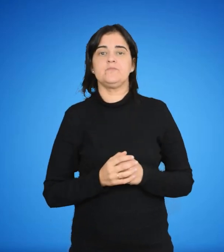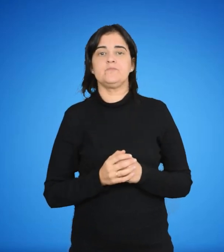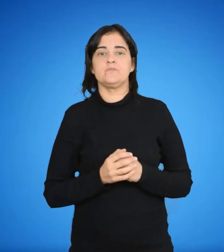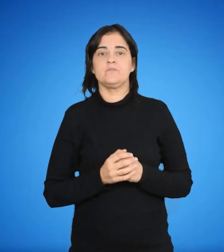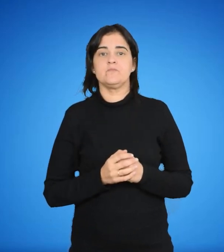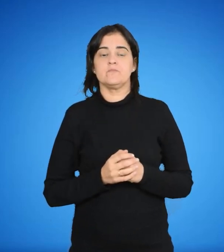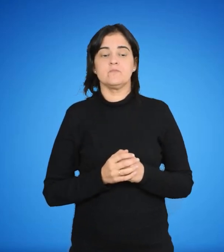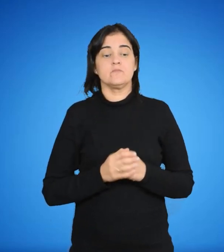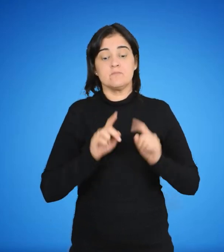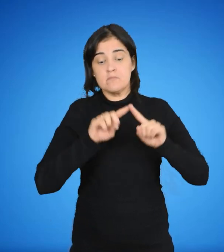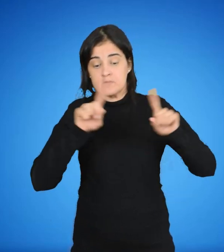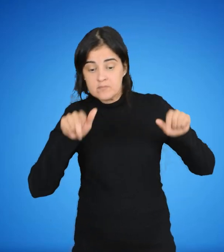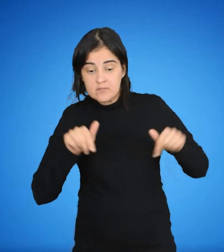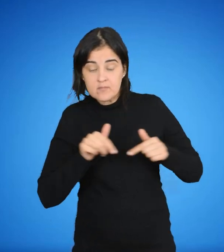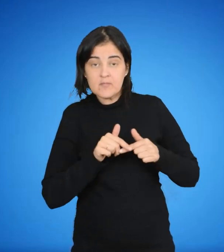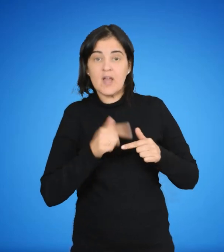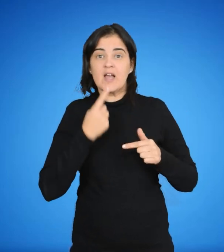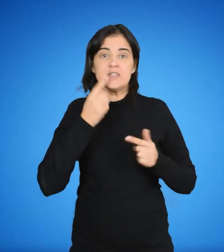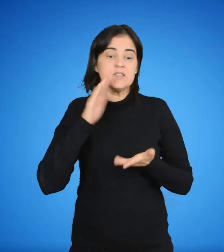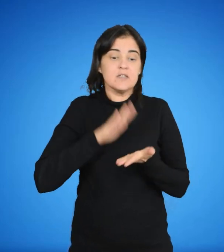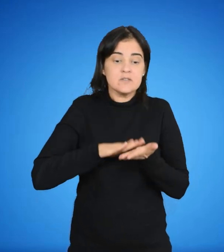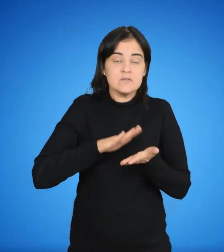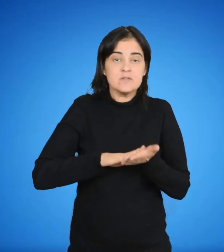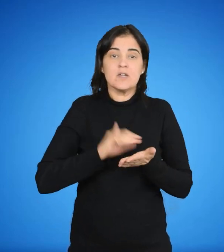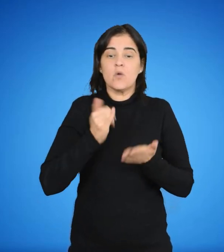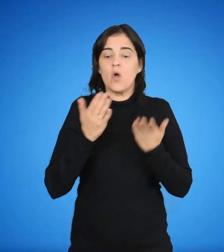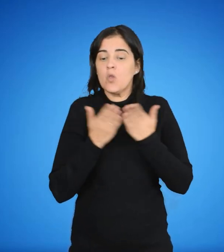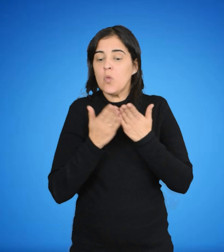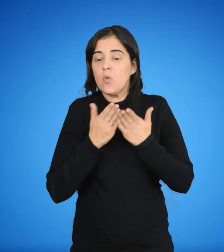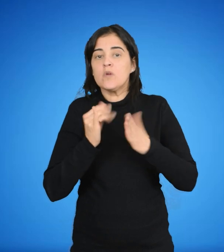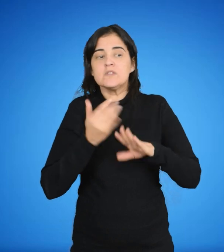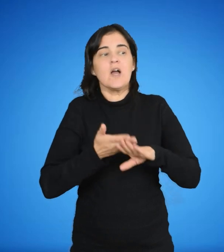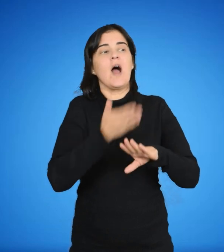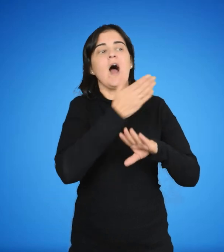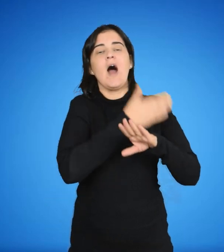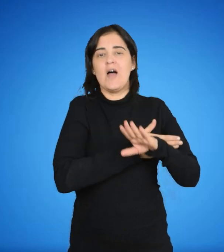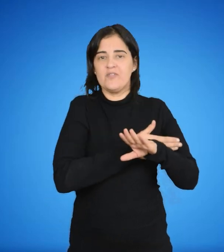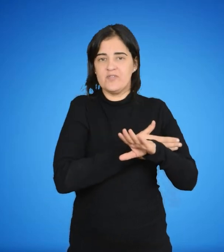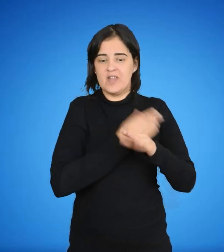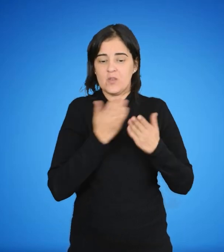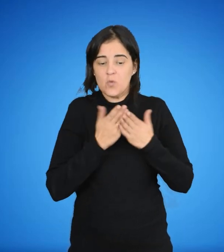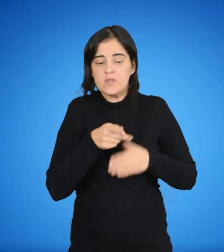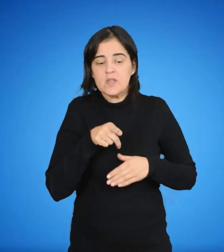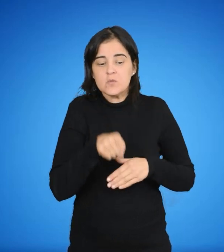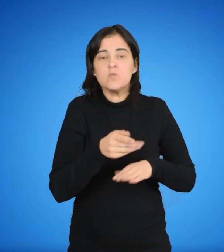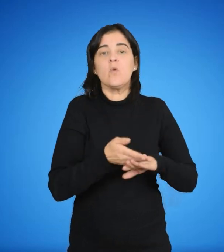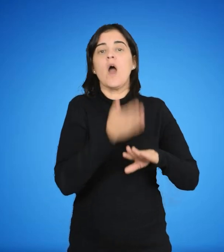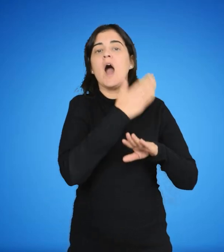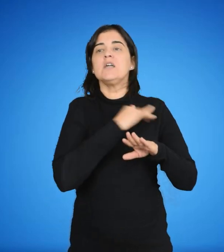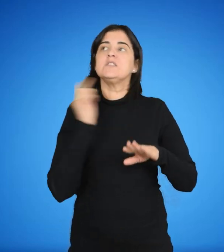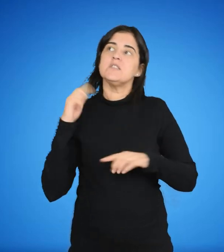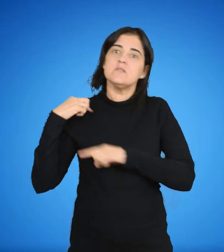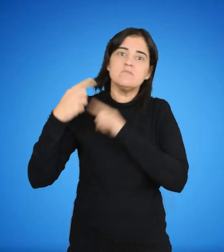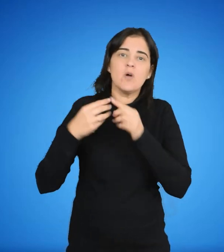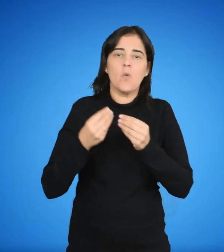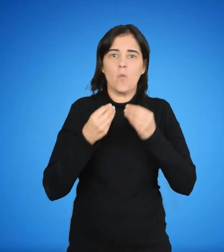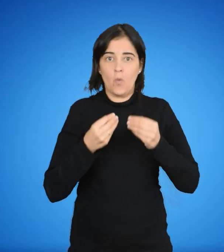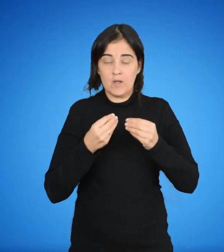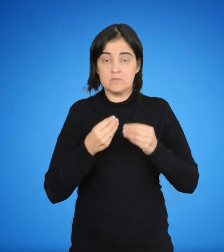4. Documentación que acredita los estudios realizados previos realizados previamente por el estudiante. Al momento